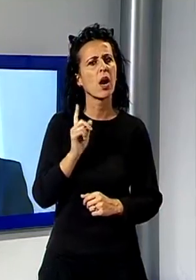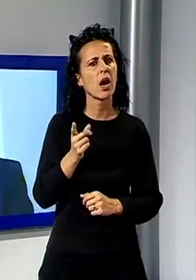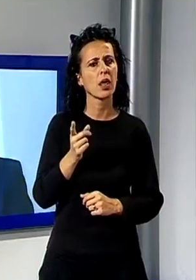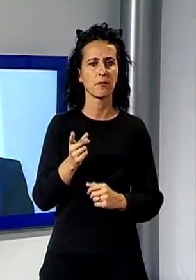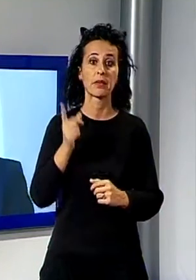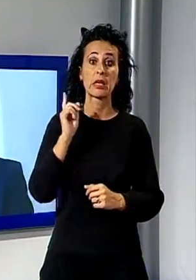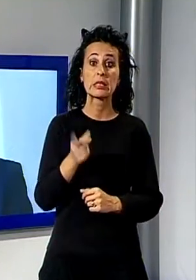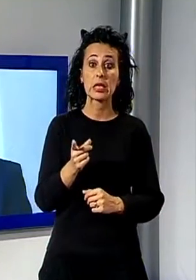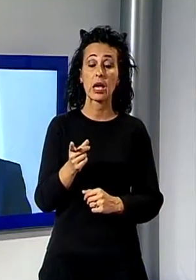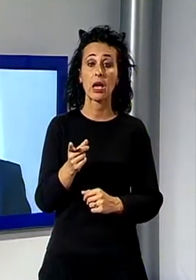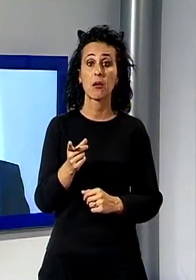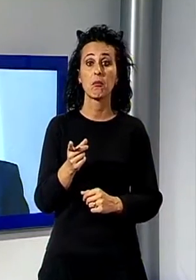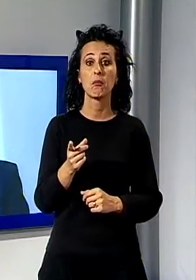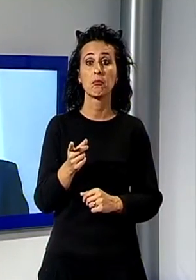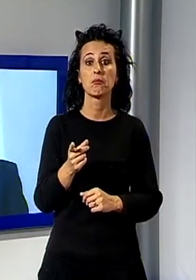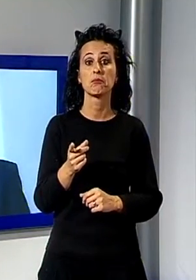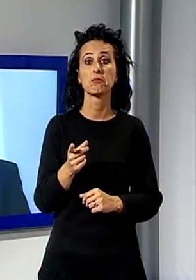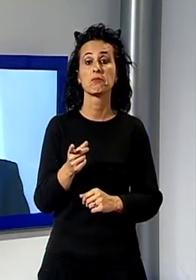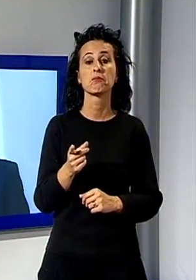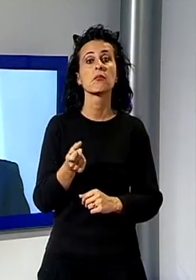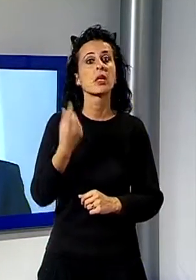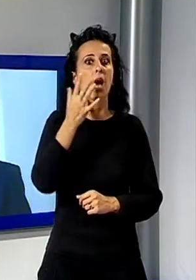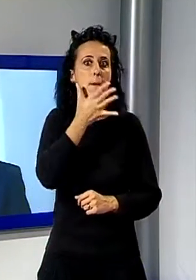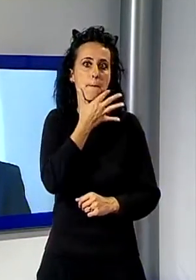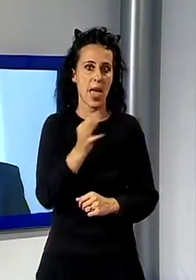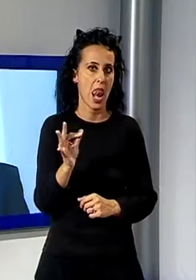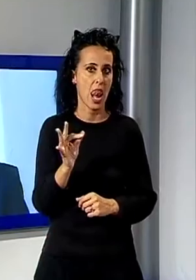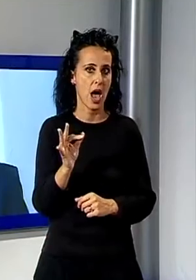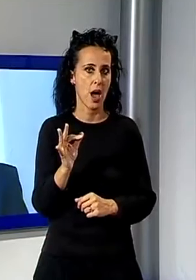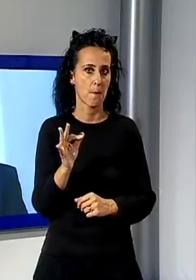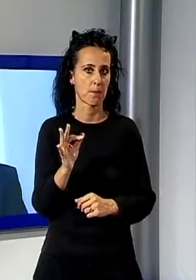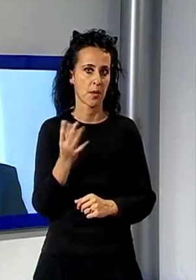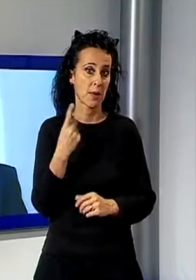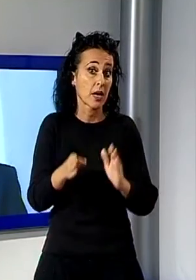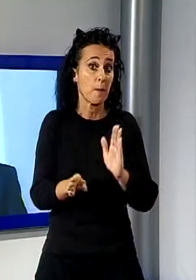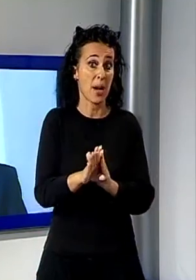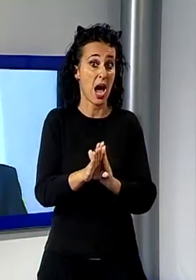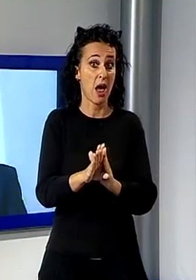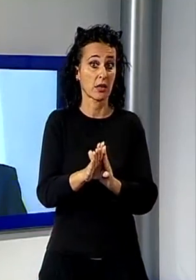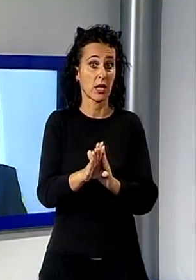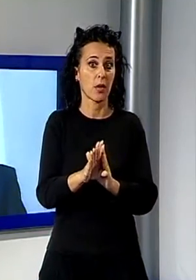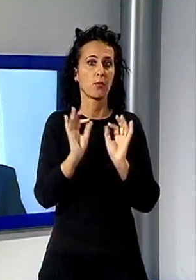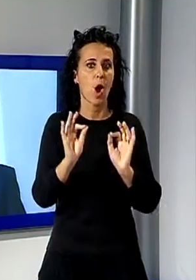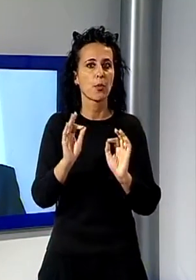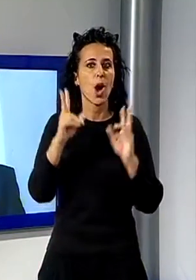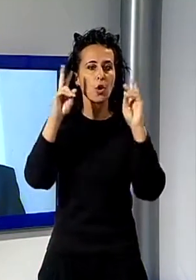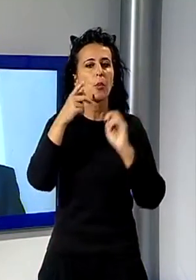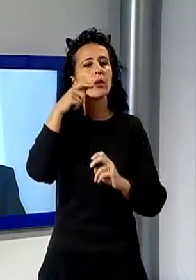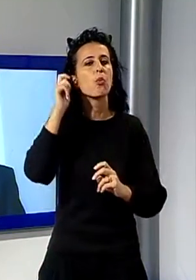partire con un'idea bella sul nostro grande maestro sarebbe stato importante,